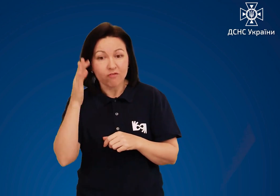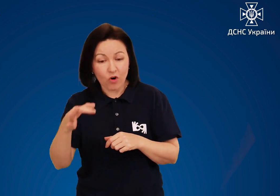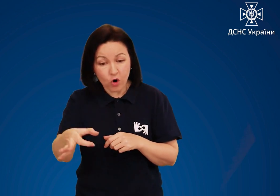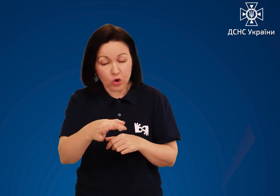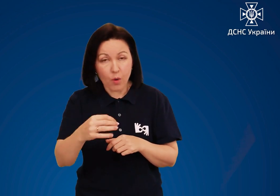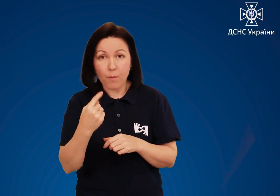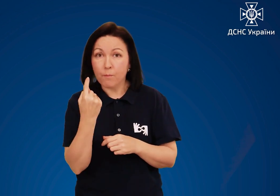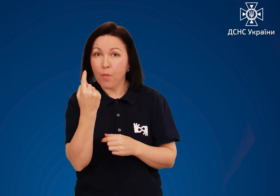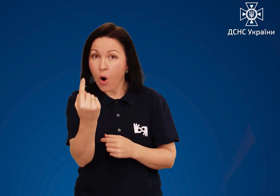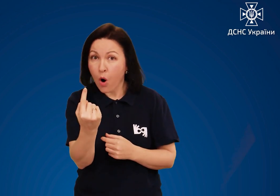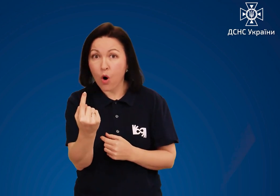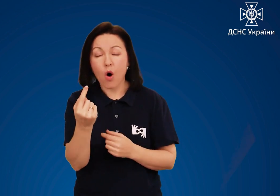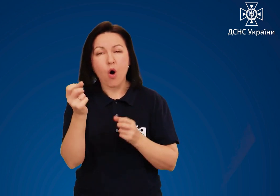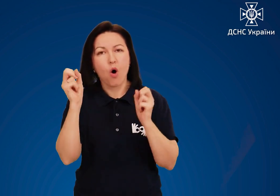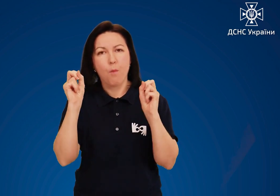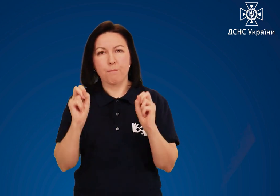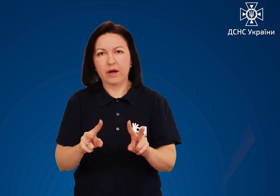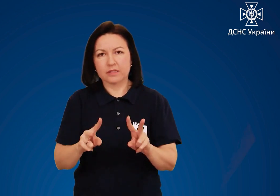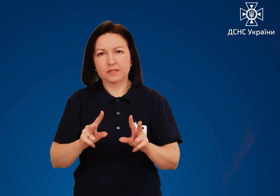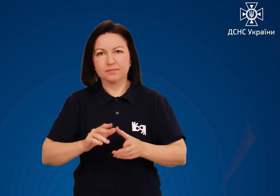водойми поодинці небезпечно.